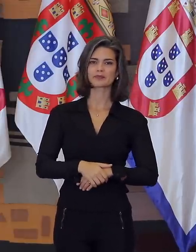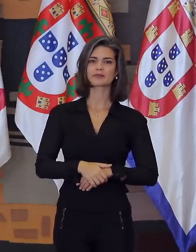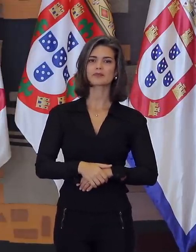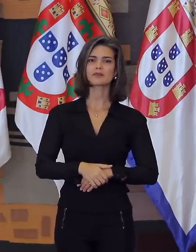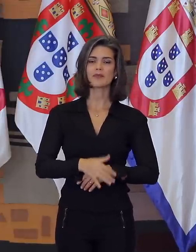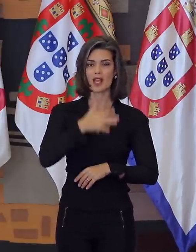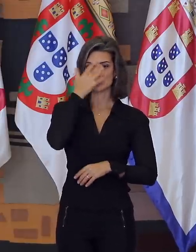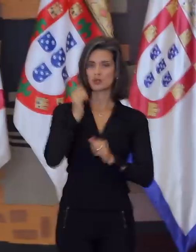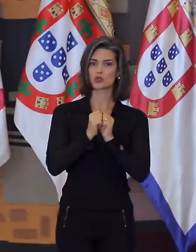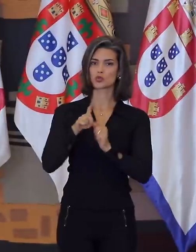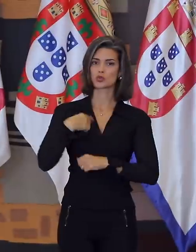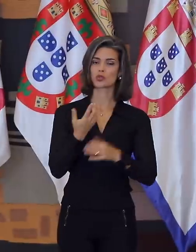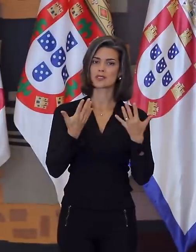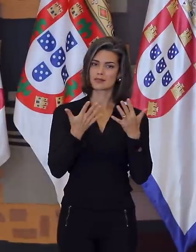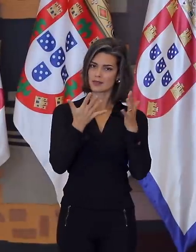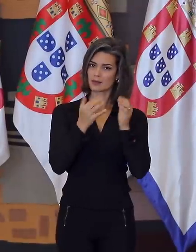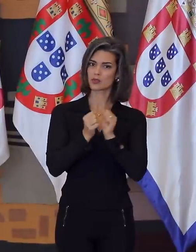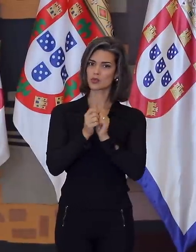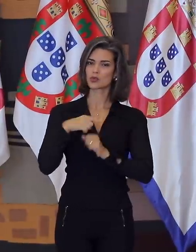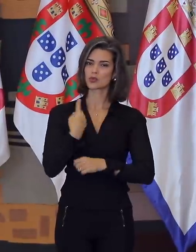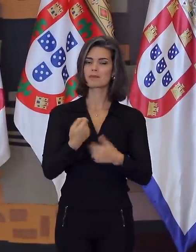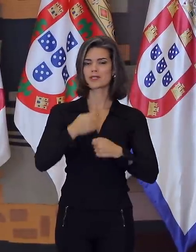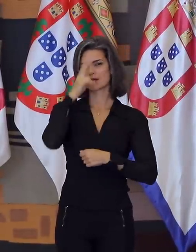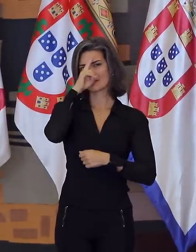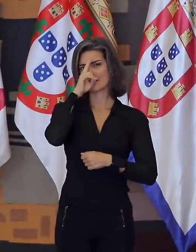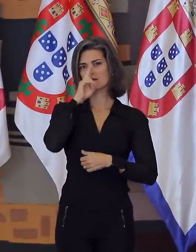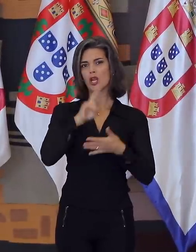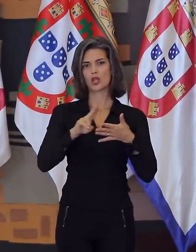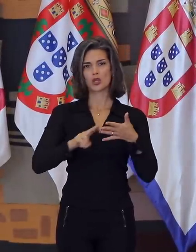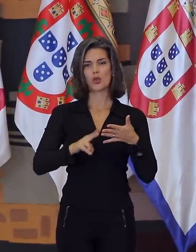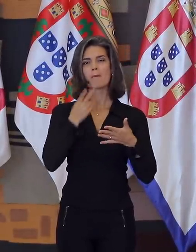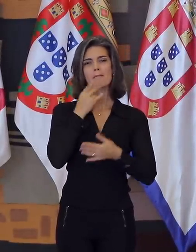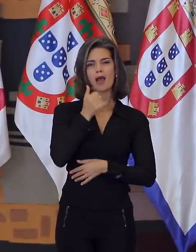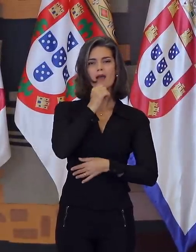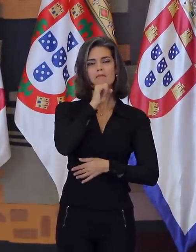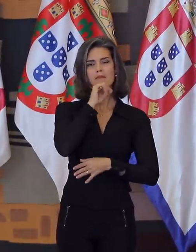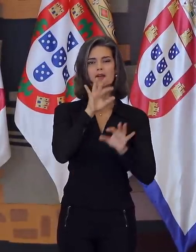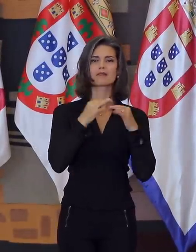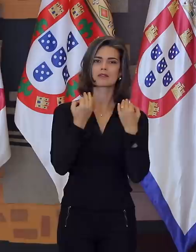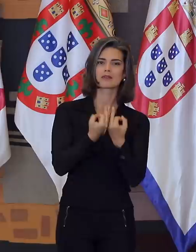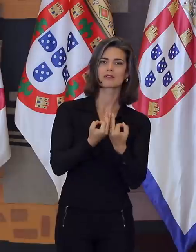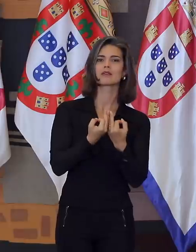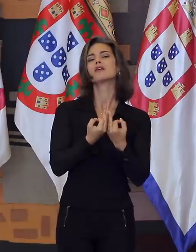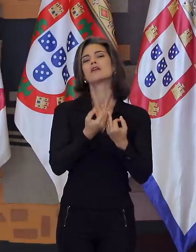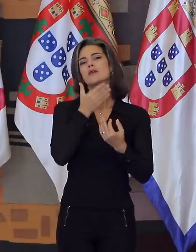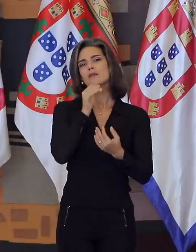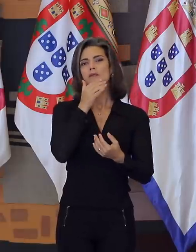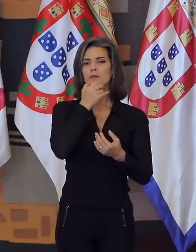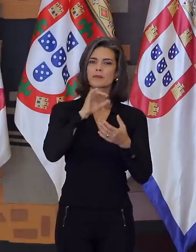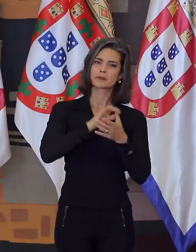celebram nossas conquistas também merecem ser lembrados nesse momento. Nossos pais, familiares, companheiros,